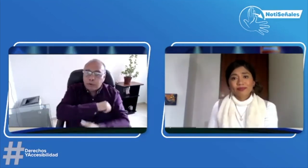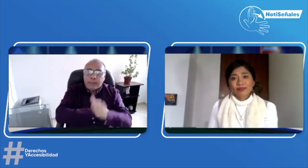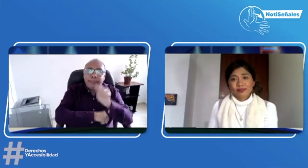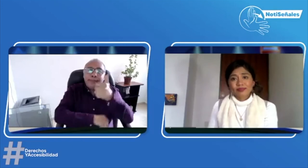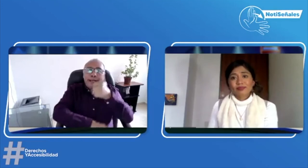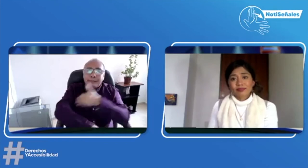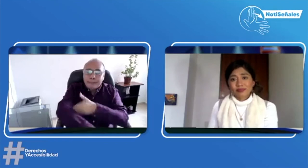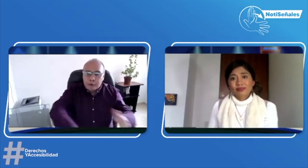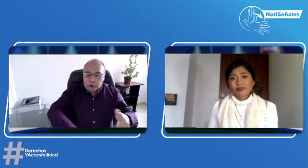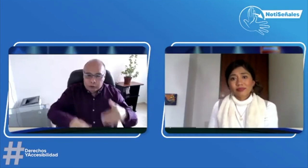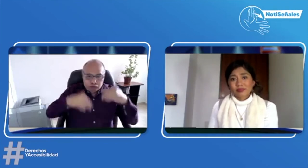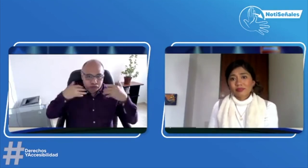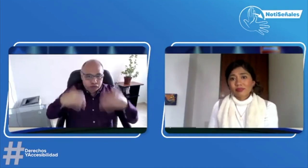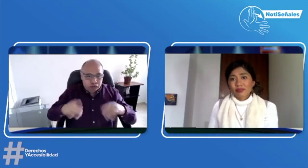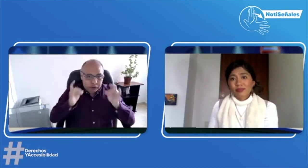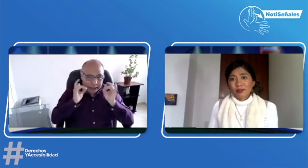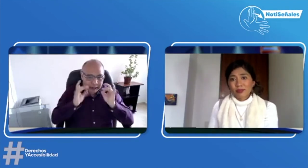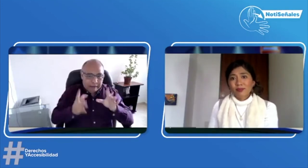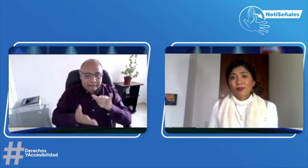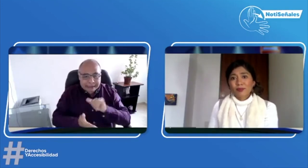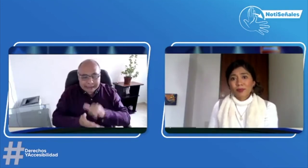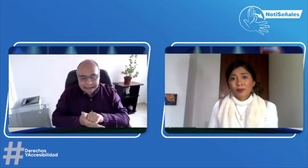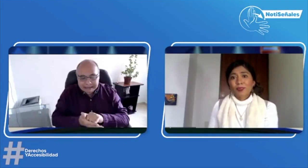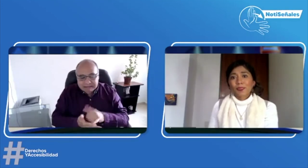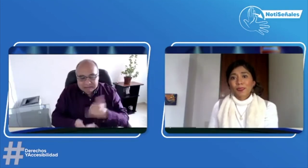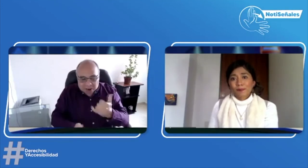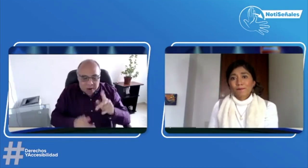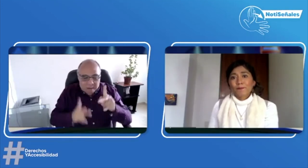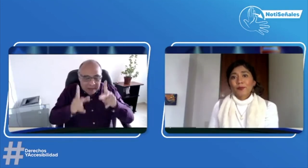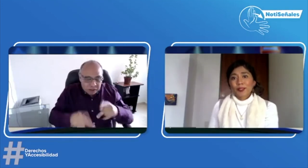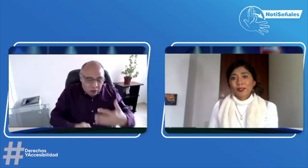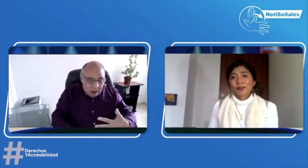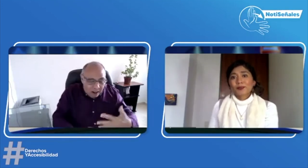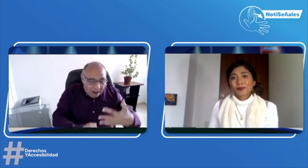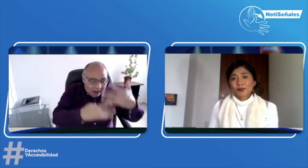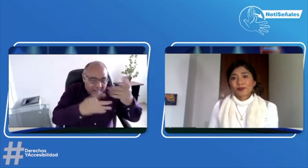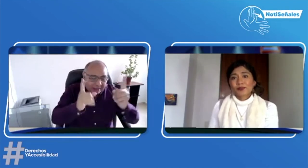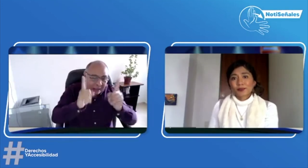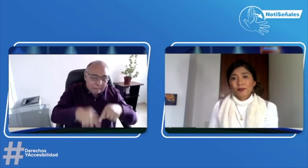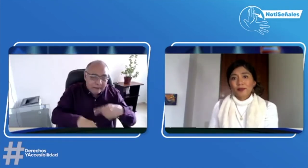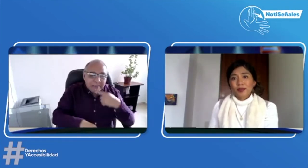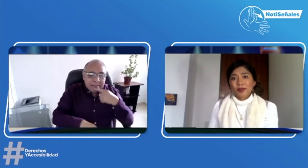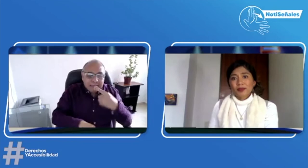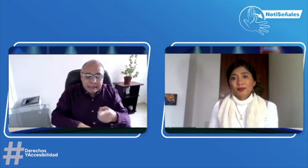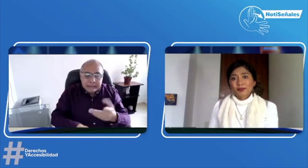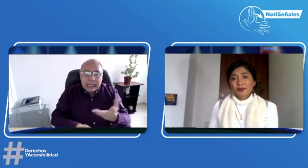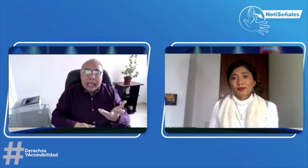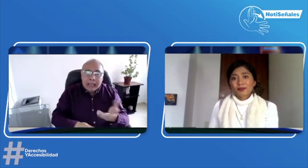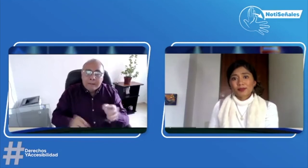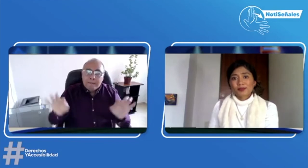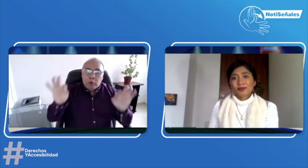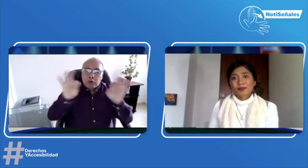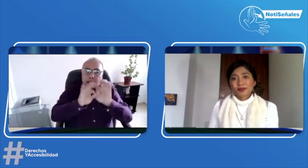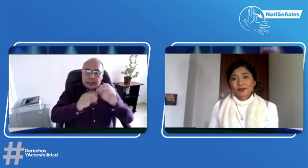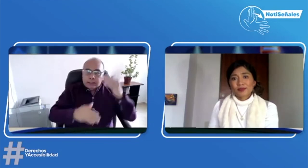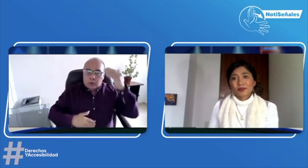pueden pasar otras personas. Una multa de 10 millones de pesos es gravísimo. Entonces, es uno de los